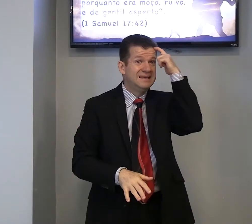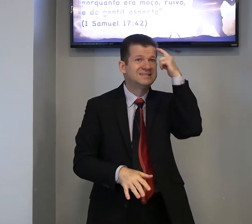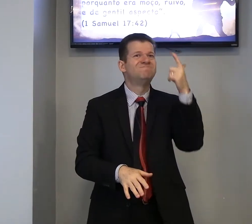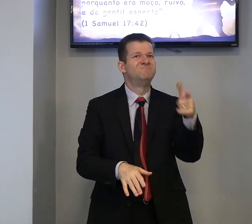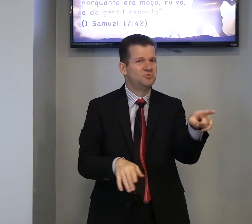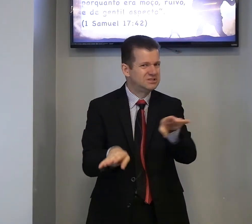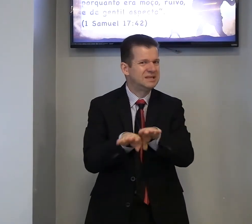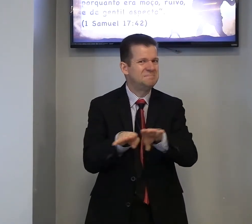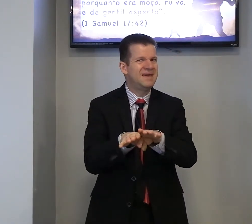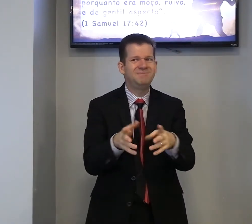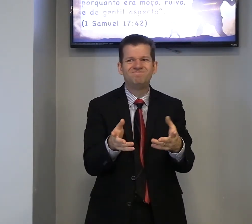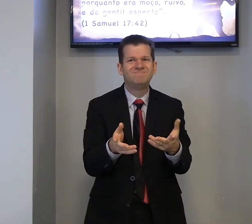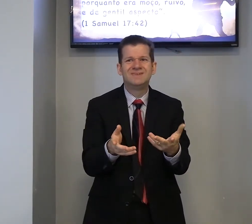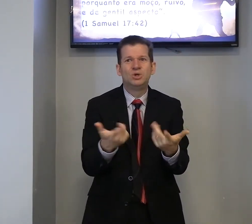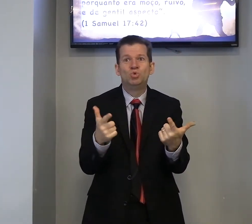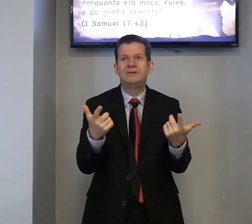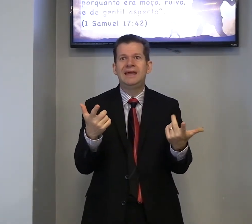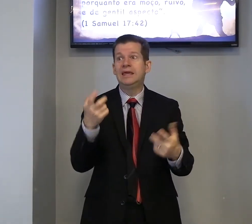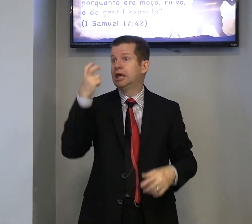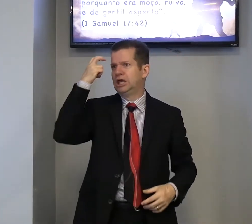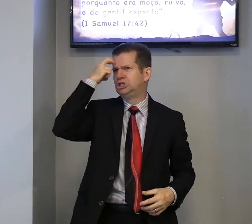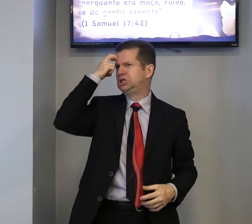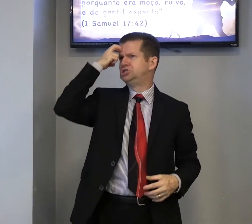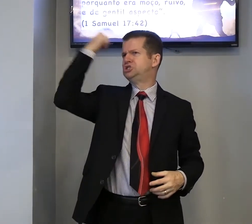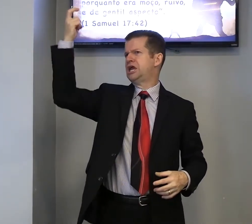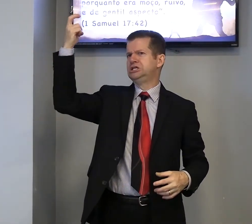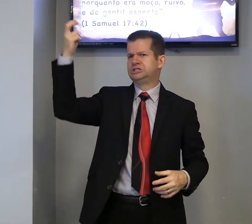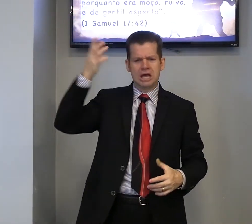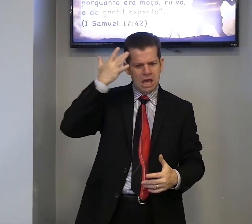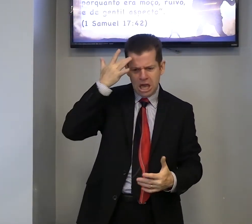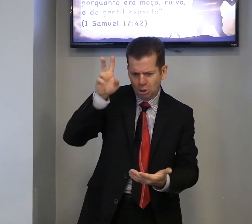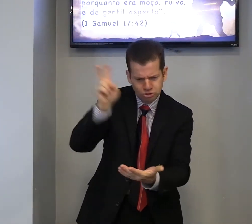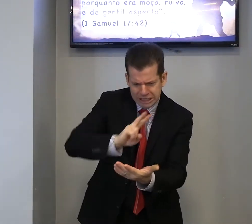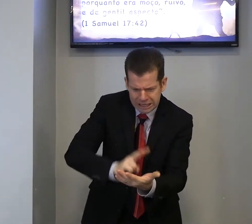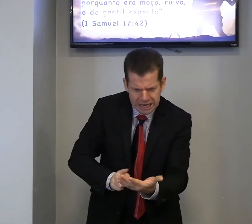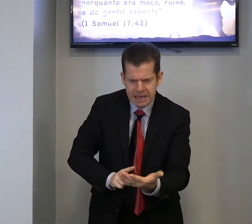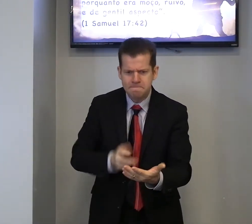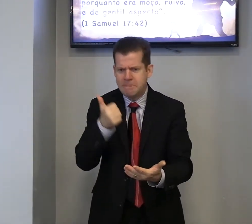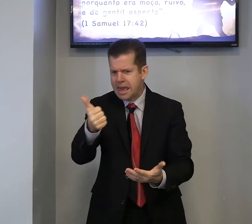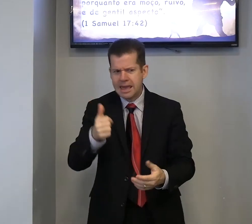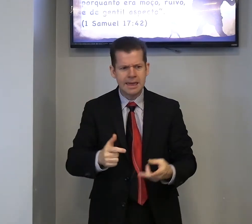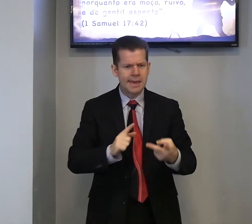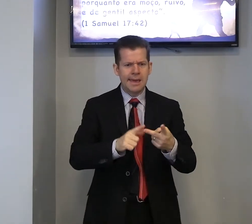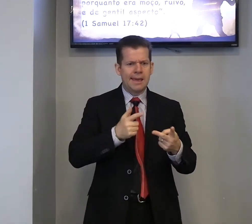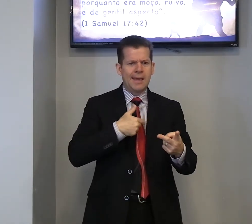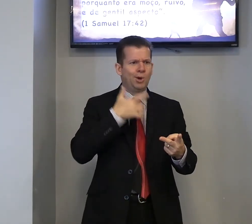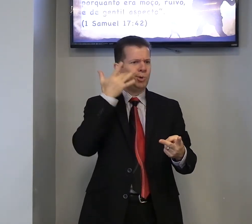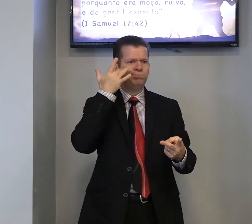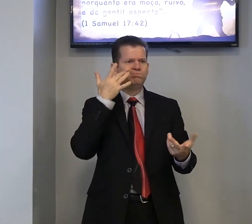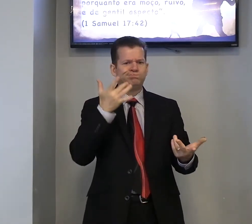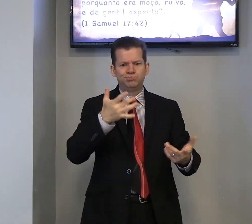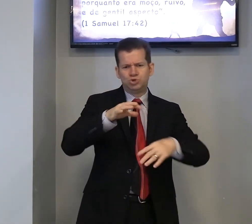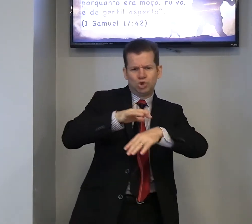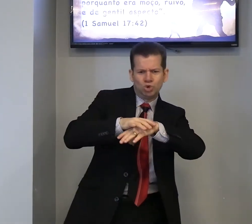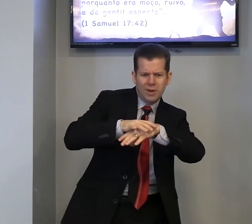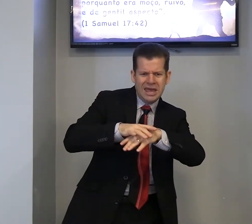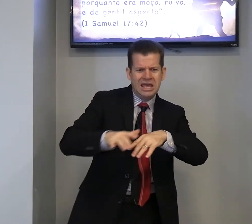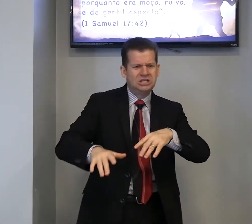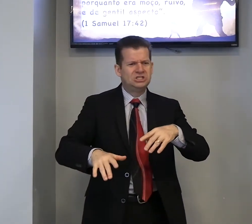pensa, você também, não tem, inteligência, eu não sei, ler bem, eu, estou doente,